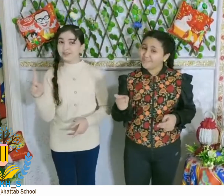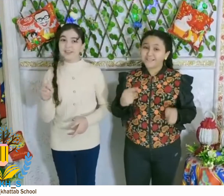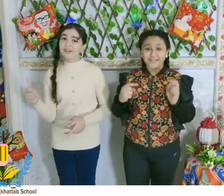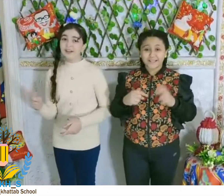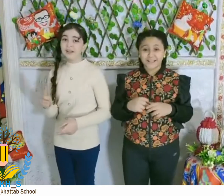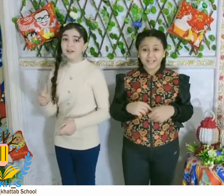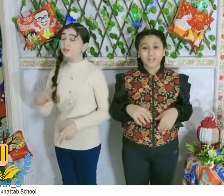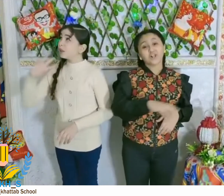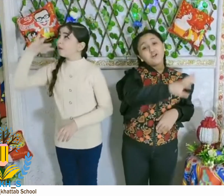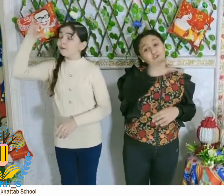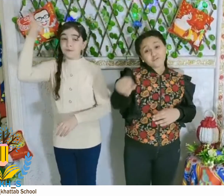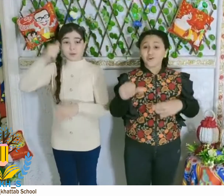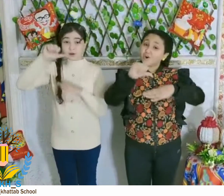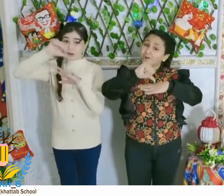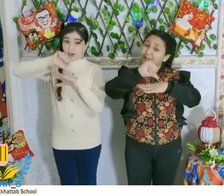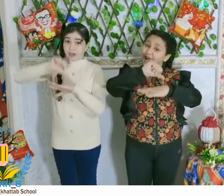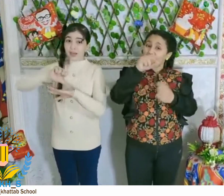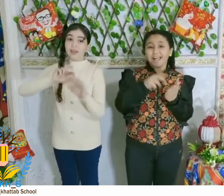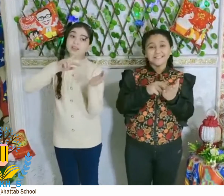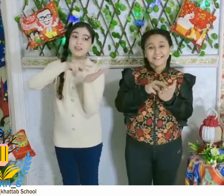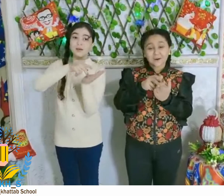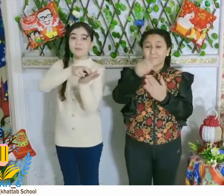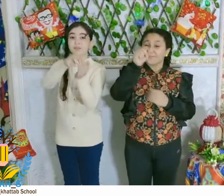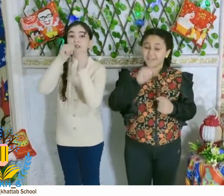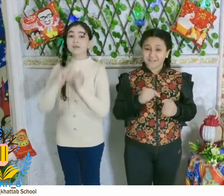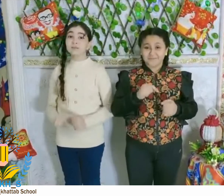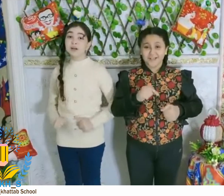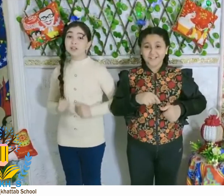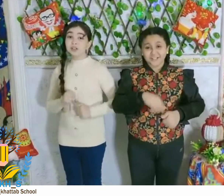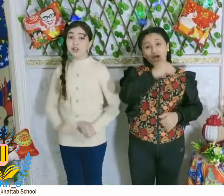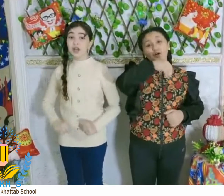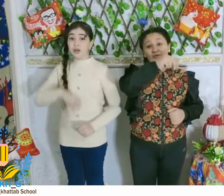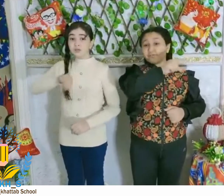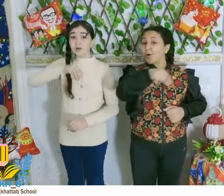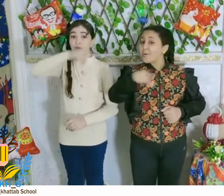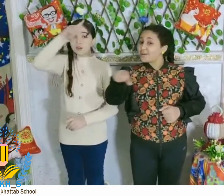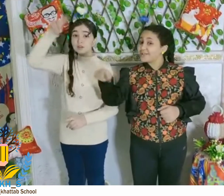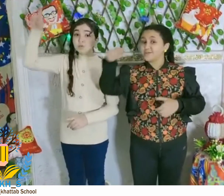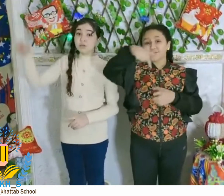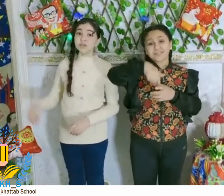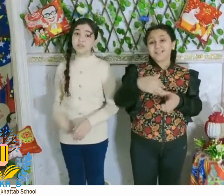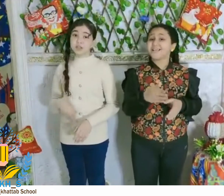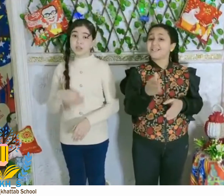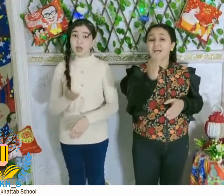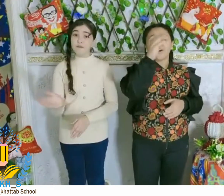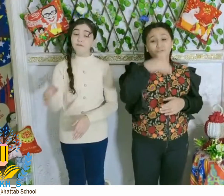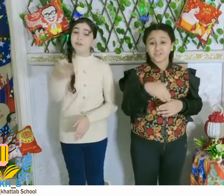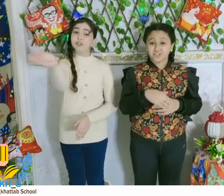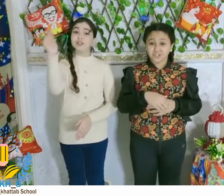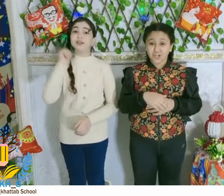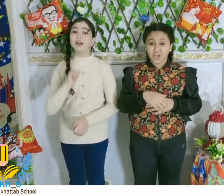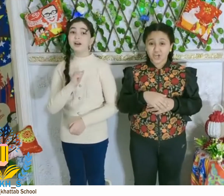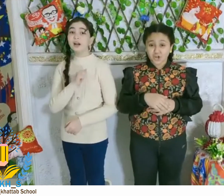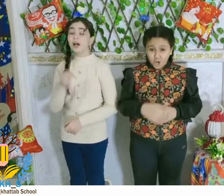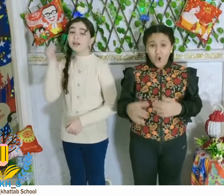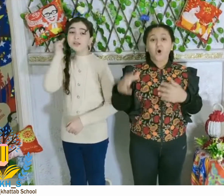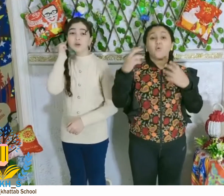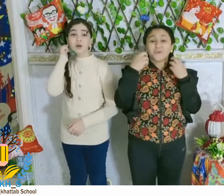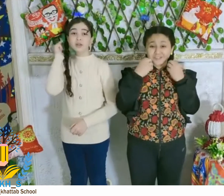في كل حدة تنتمشى فوانيس وزينة في الشارع صوت